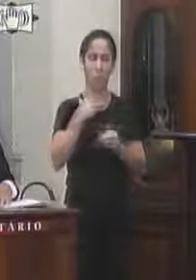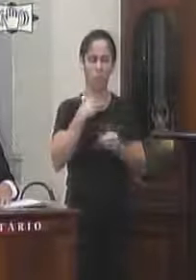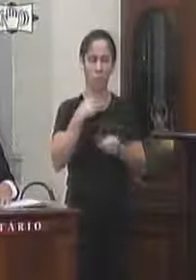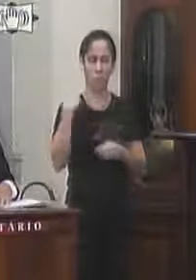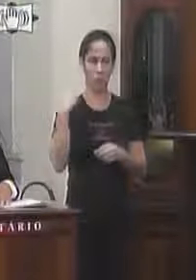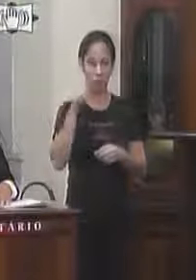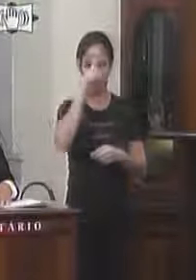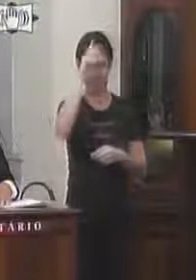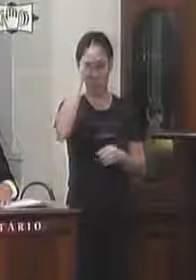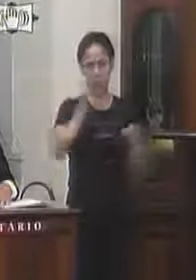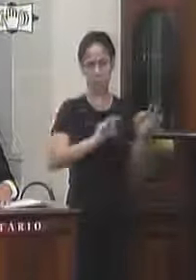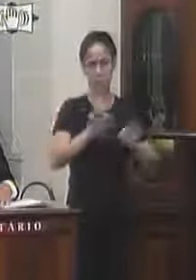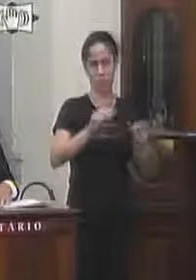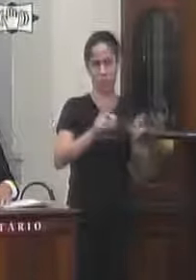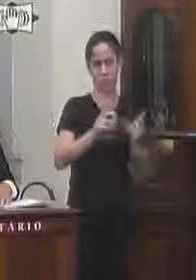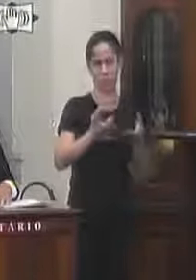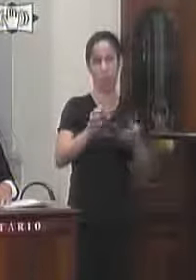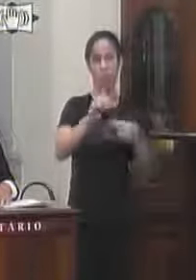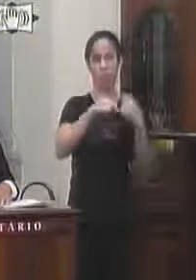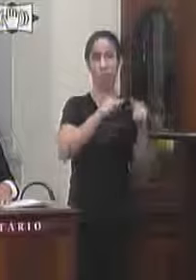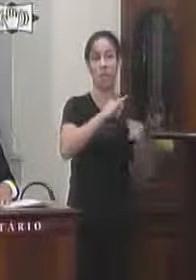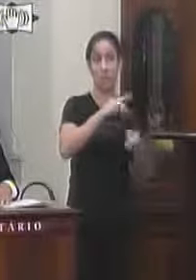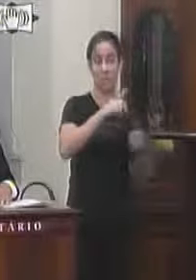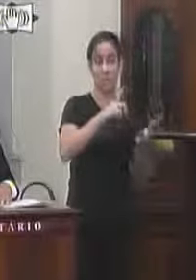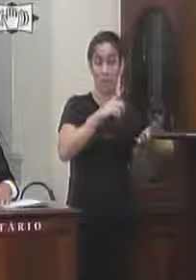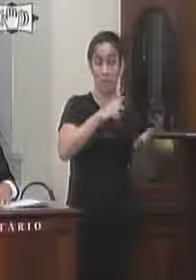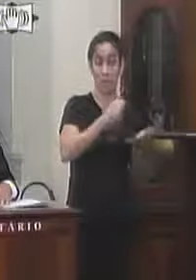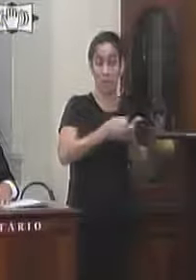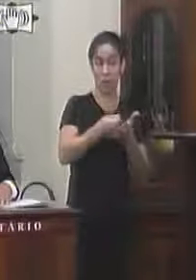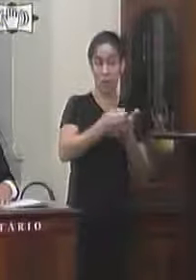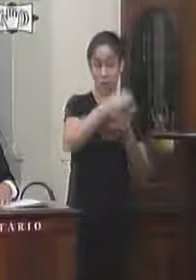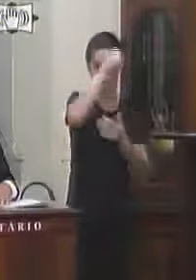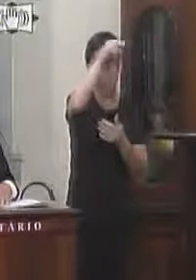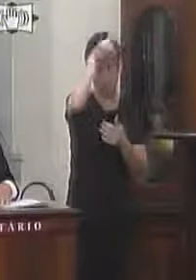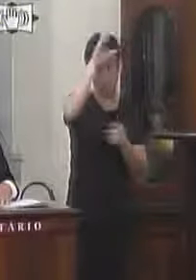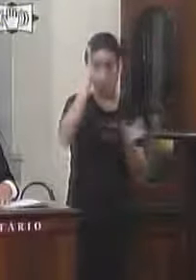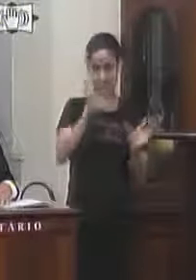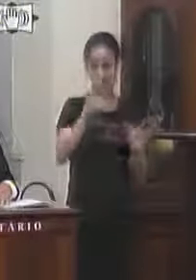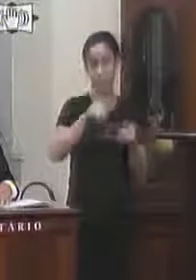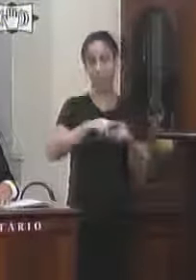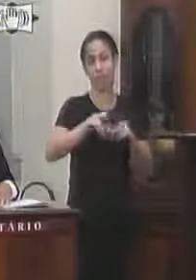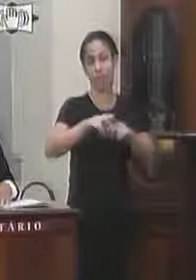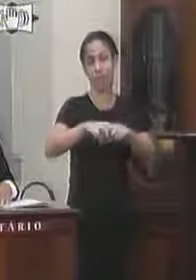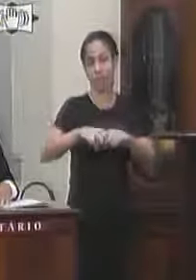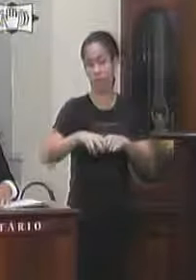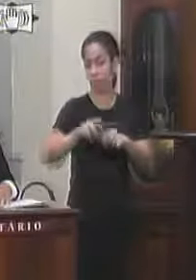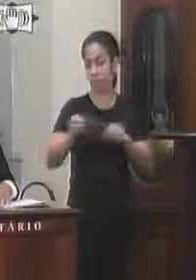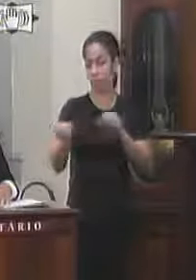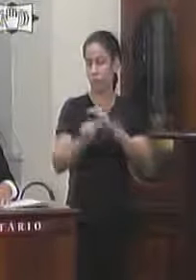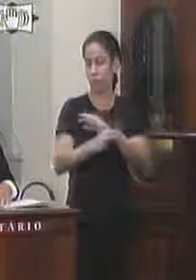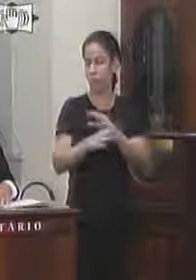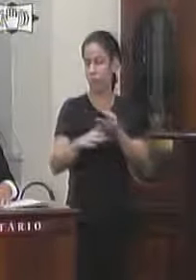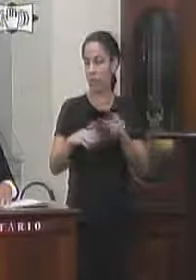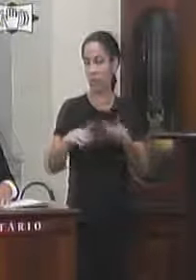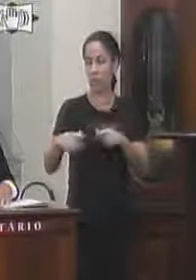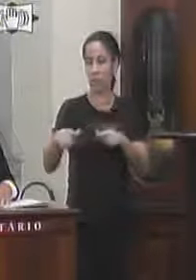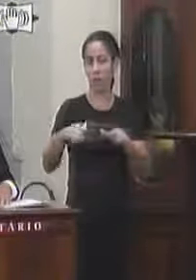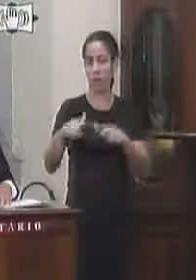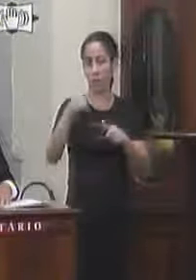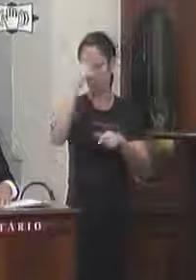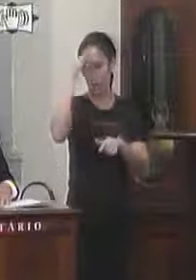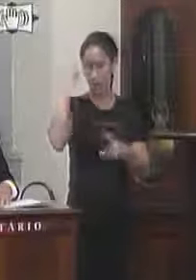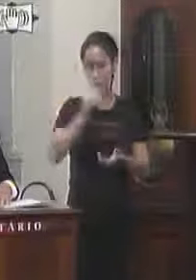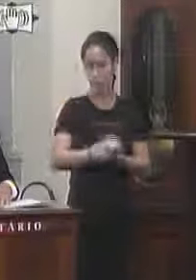sustenta ainda que o projeto de lei dispõe sobre matéria de iniciativa reservada ao prefeito municipal ao determinar novas atribuições aos servidores públicos